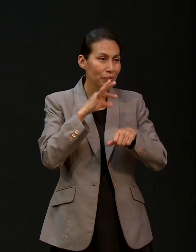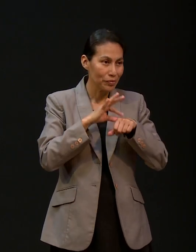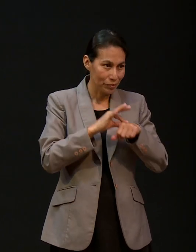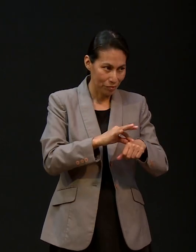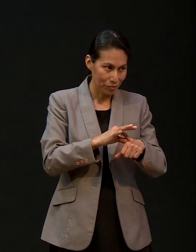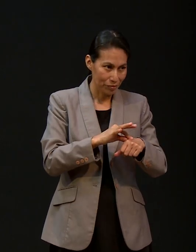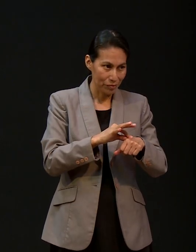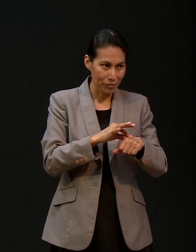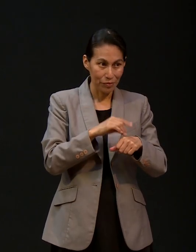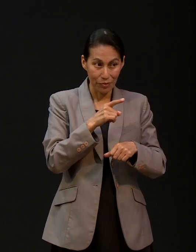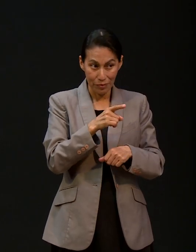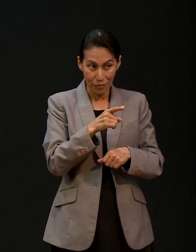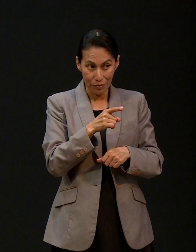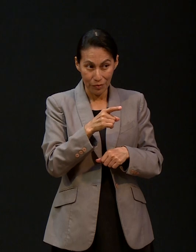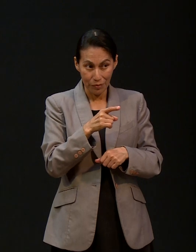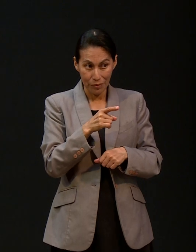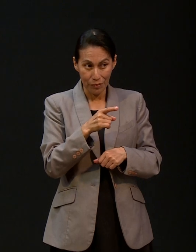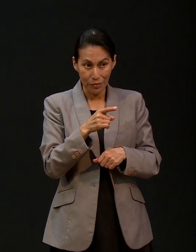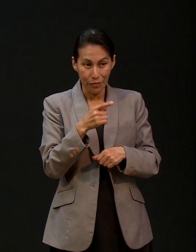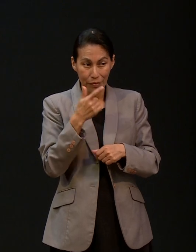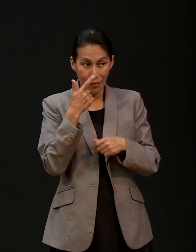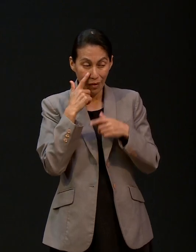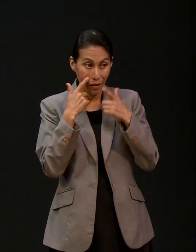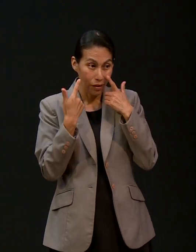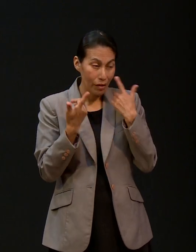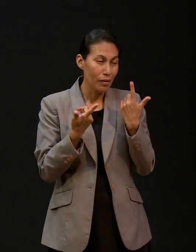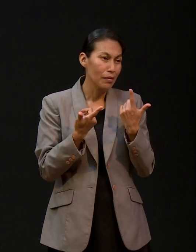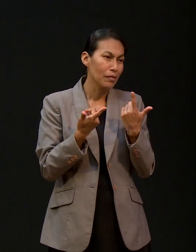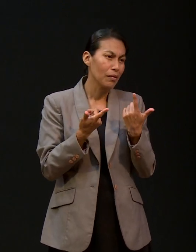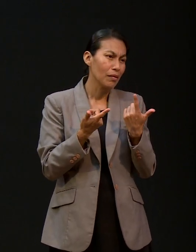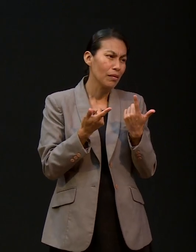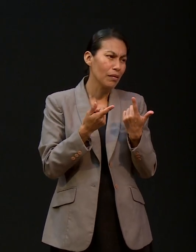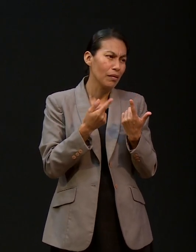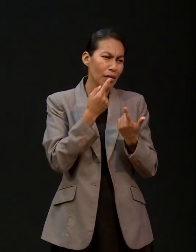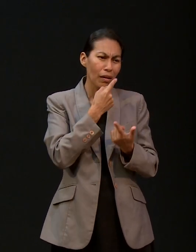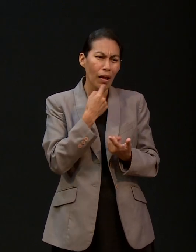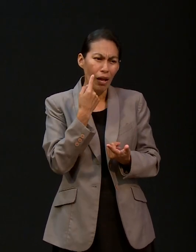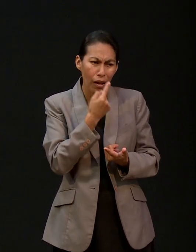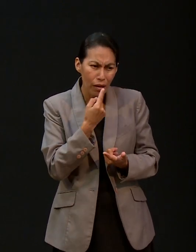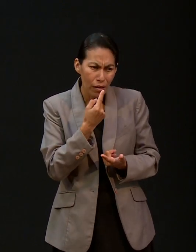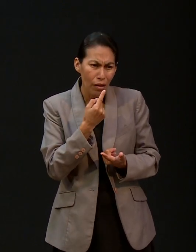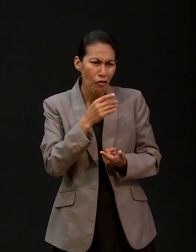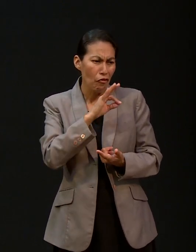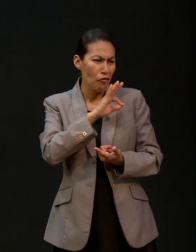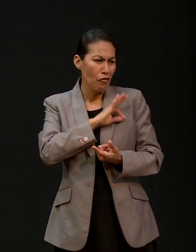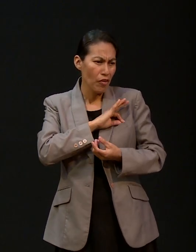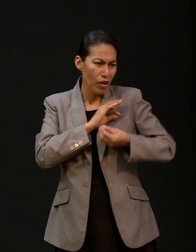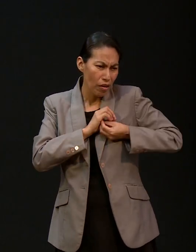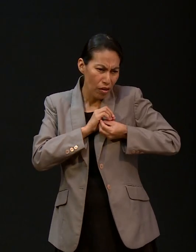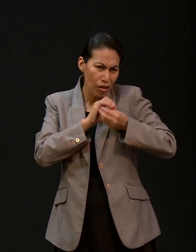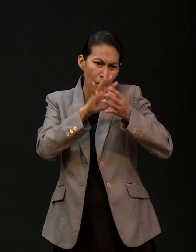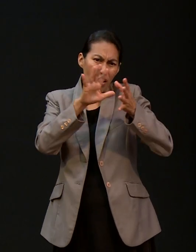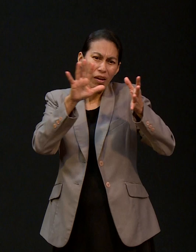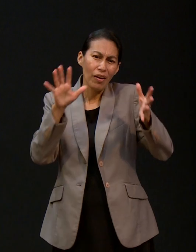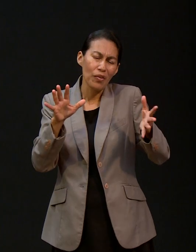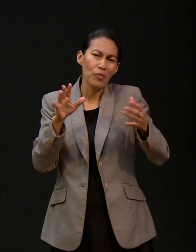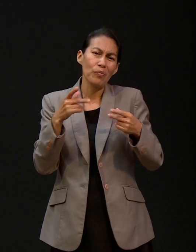que tus lágrimas puedan dar regar la semilla de la fe en muchas personas que